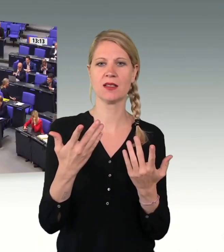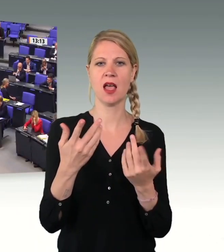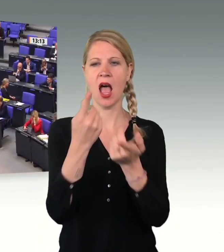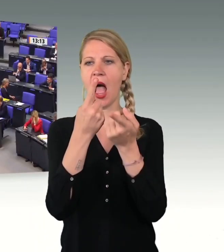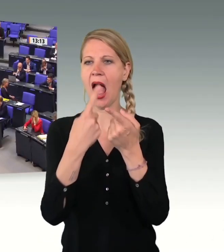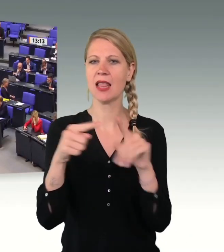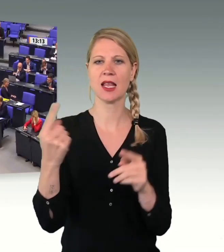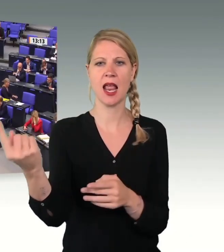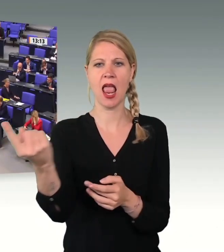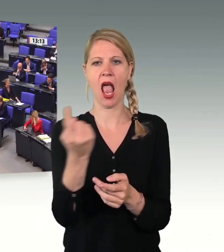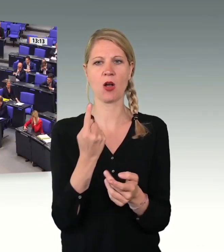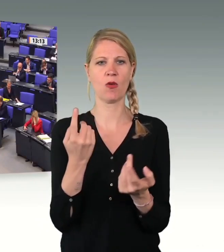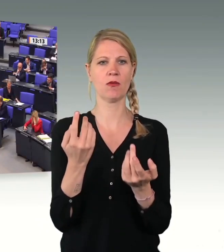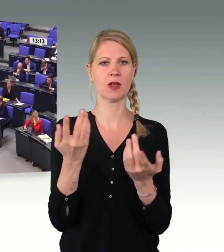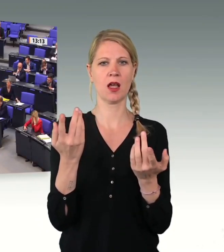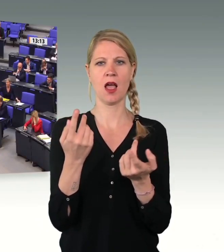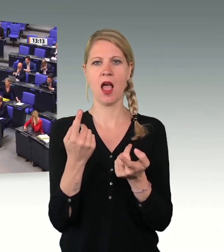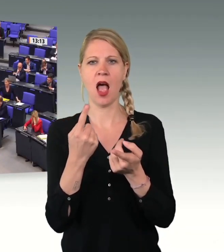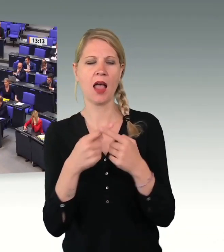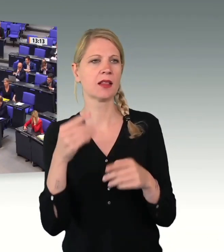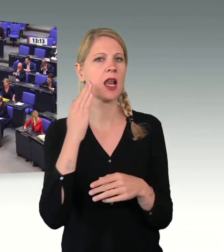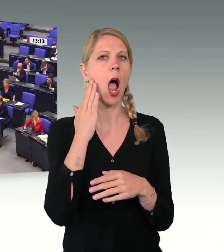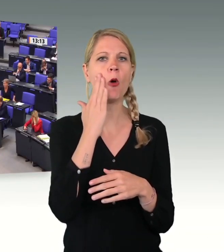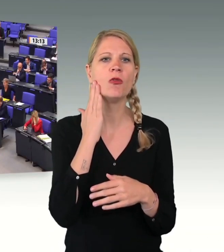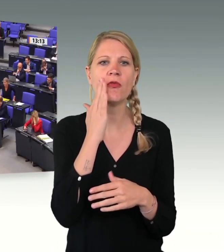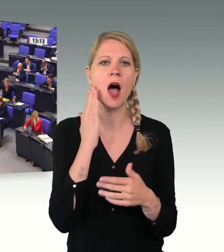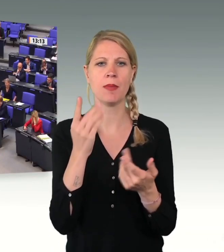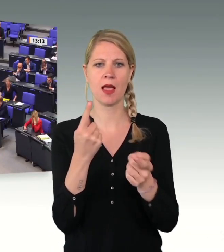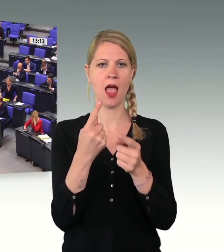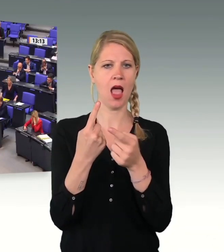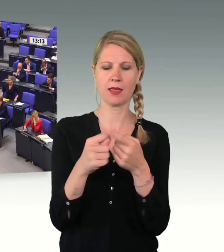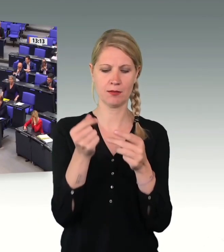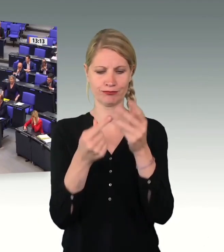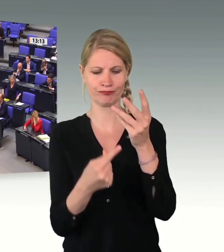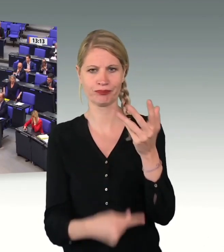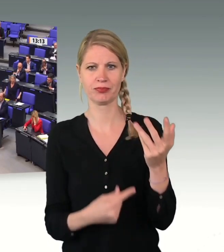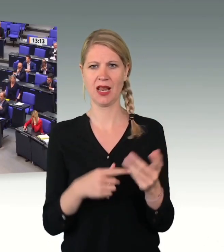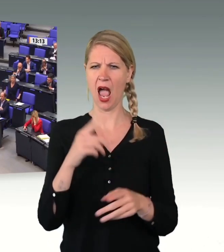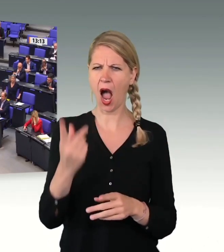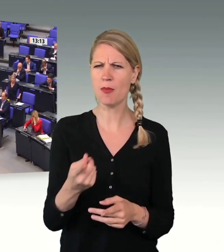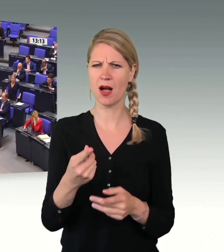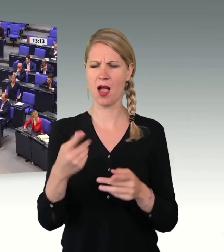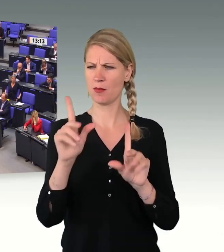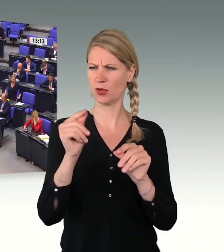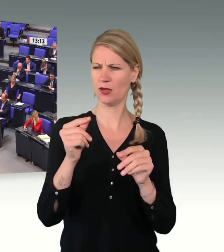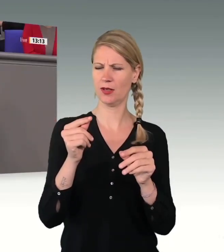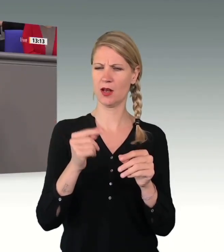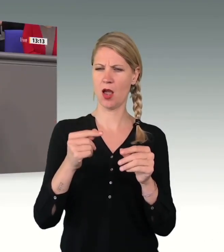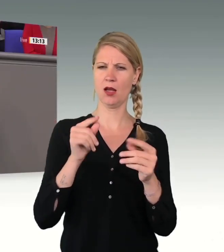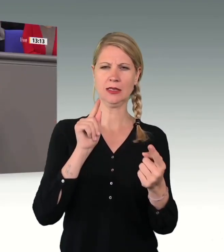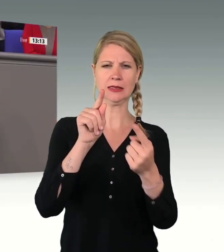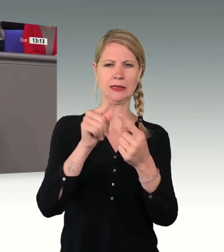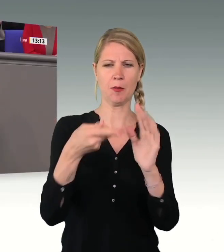Ziel der Politik sein, meine Damen und Herren? Darf Hautfarbe Gegenstand aktiver Politik sein? Nein, ganz klar, nein, meine Damen und Herren. In einer